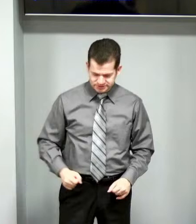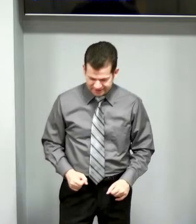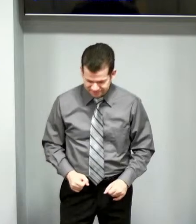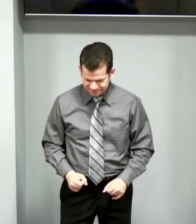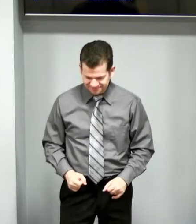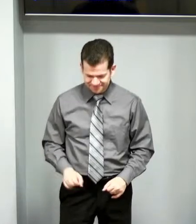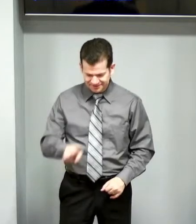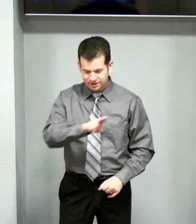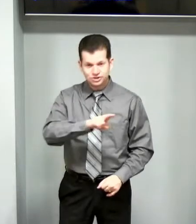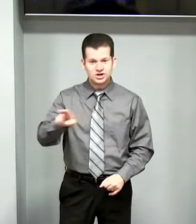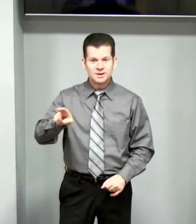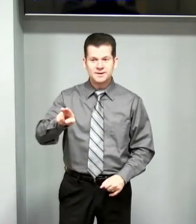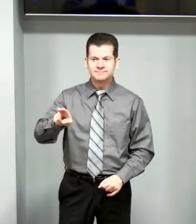Já vamos lá?